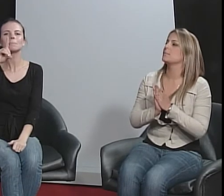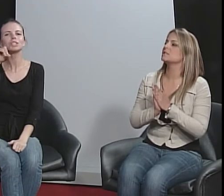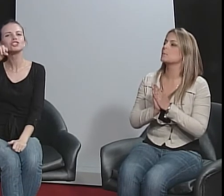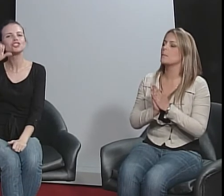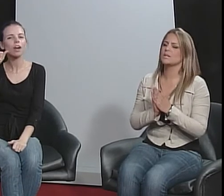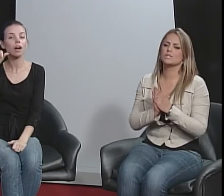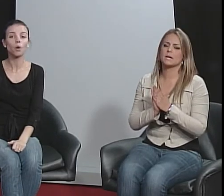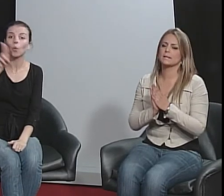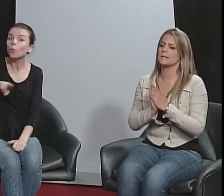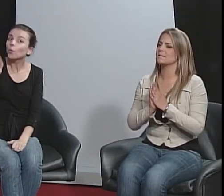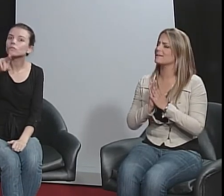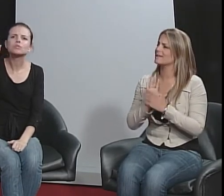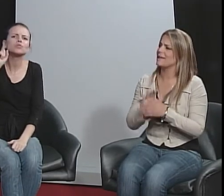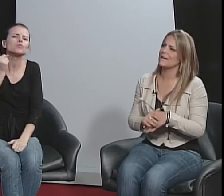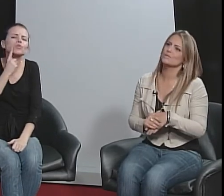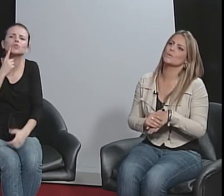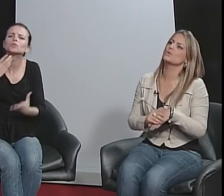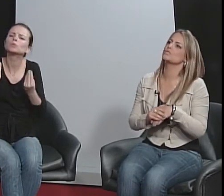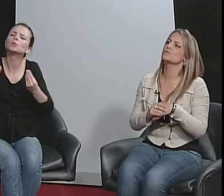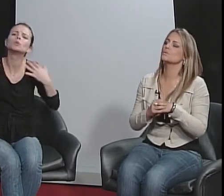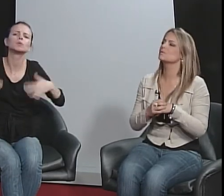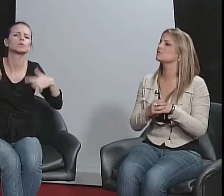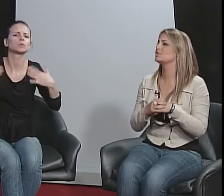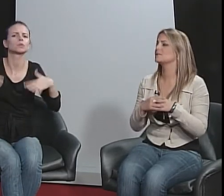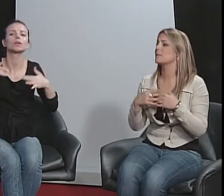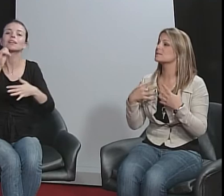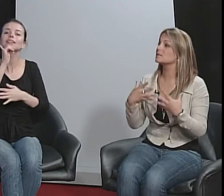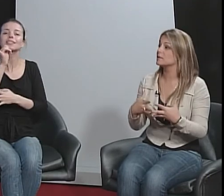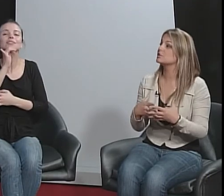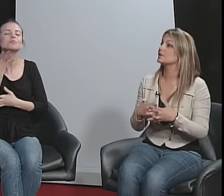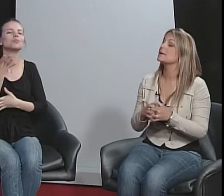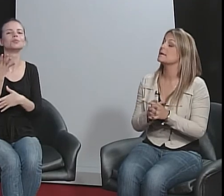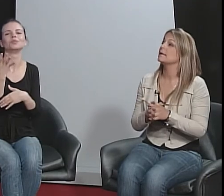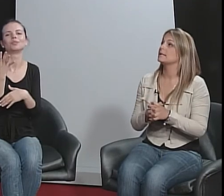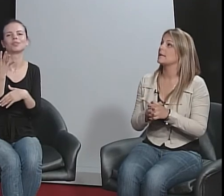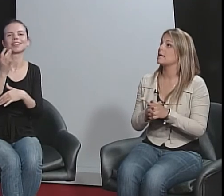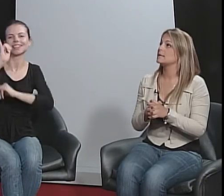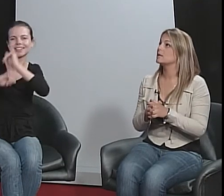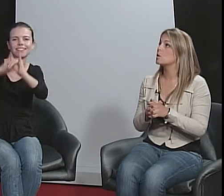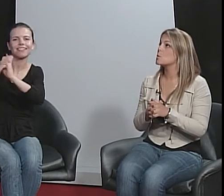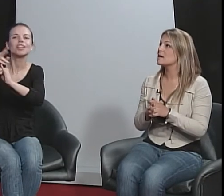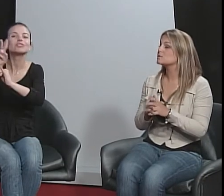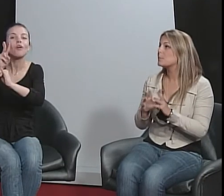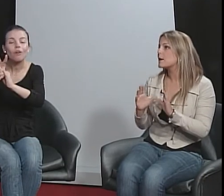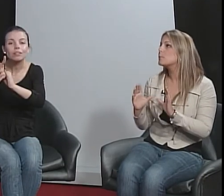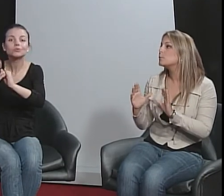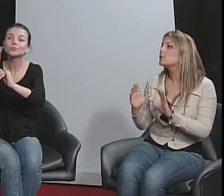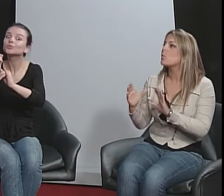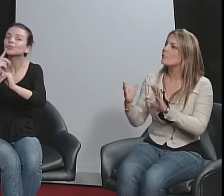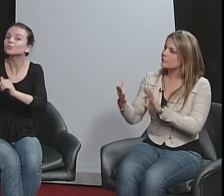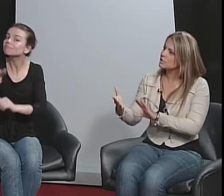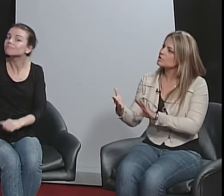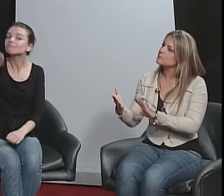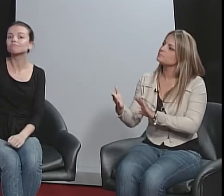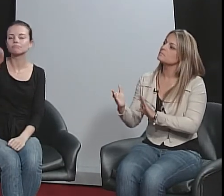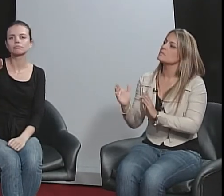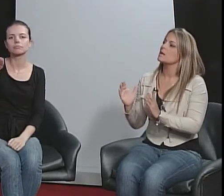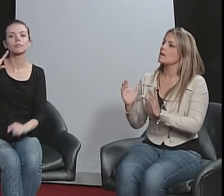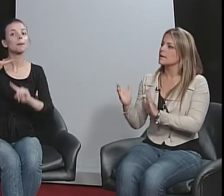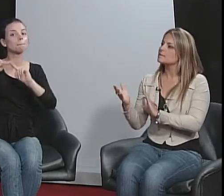principalmente canais da internet, hoje os surdos utilizam bastante, né, então, mas para o público ouvinte, esse é